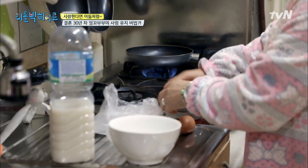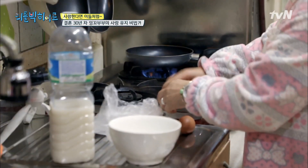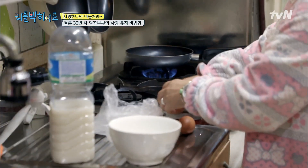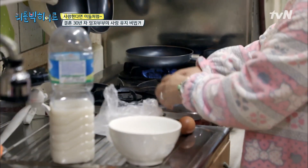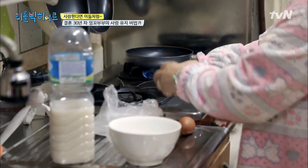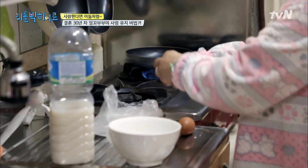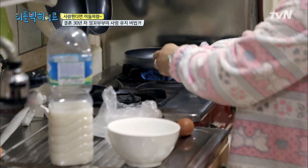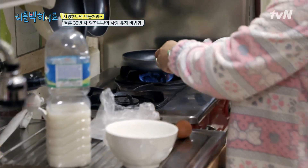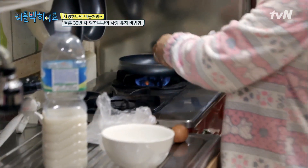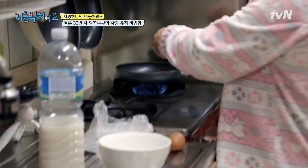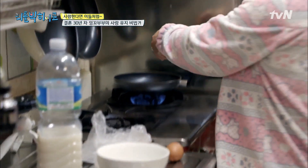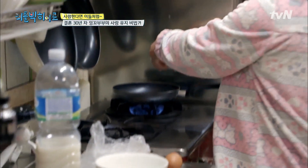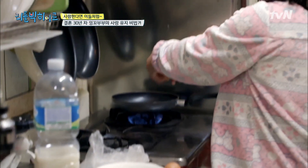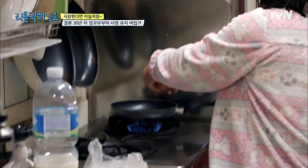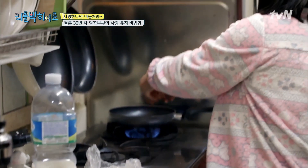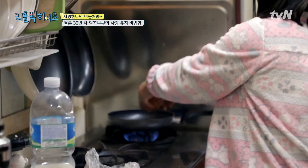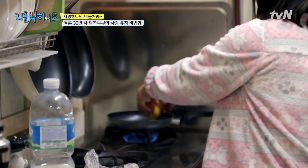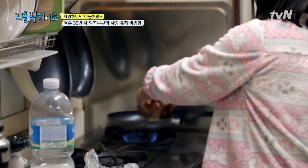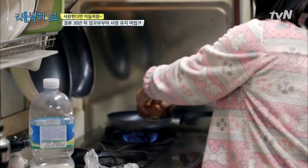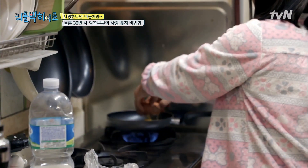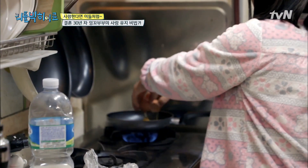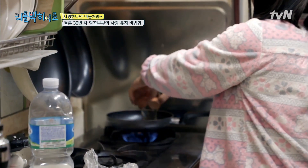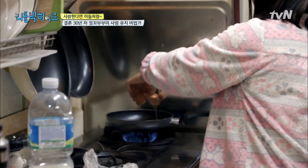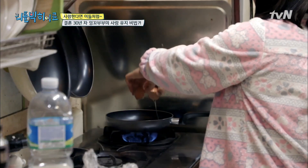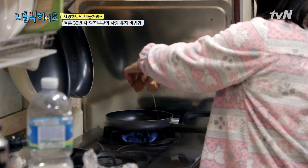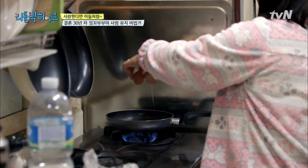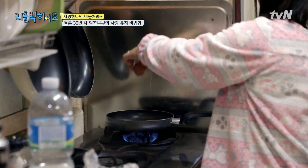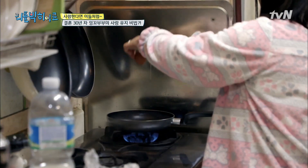남편이 씻으러 간 사이에 정성스럽게 아침을 준비하는데요.